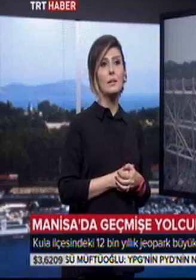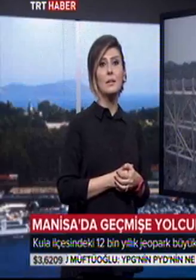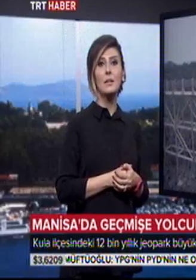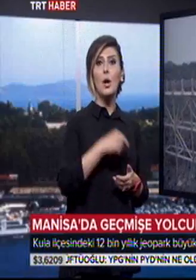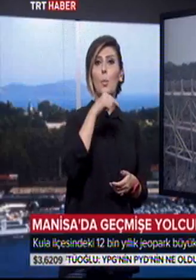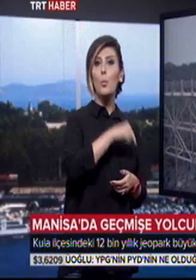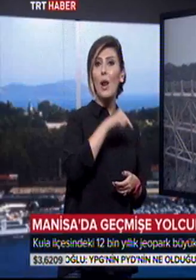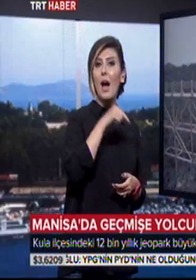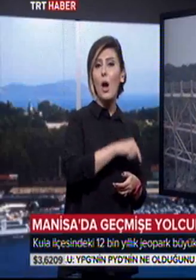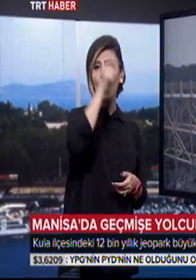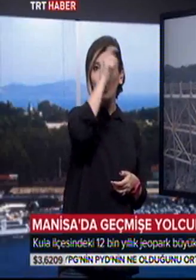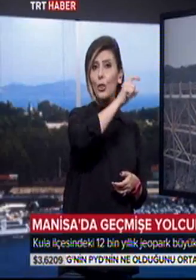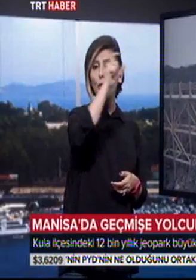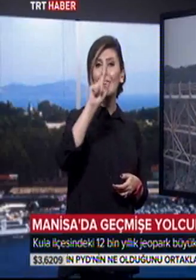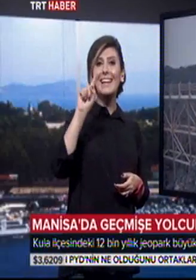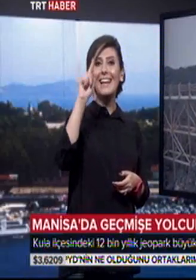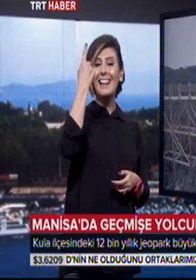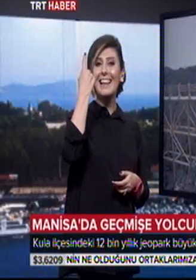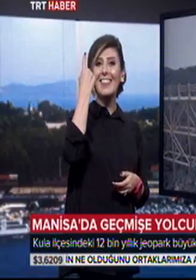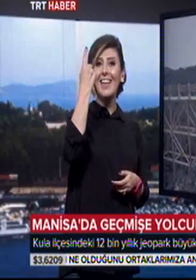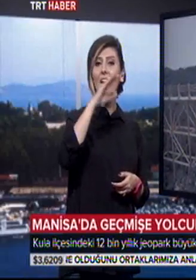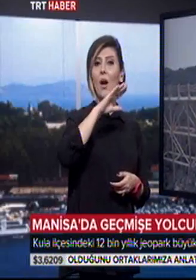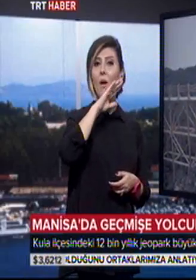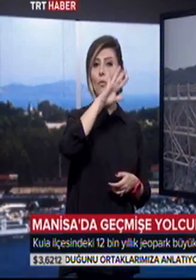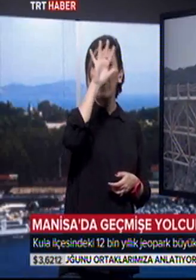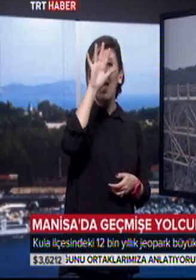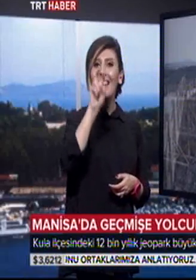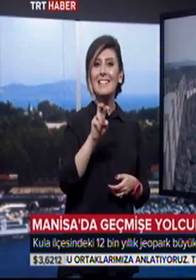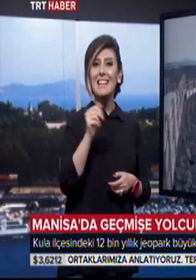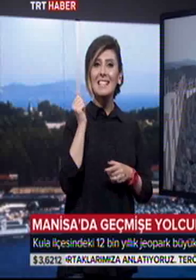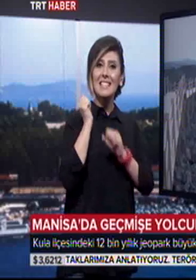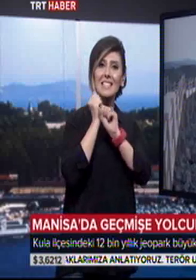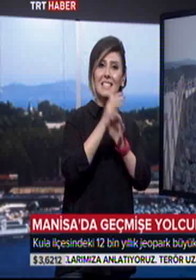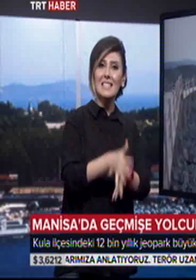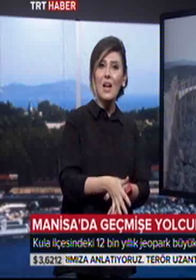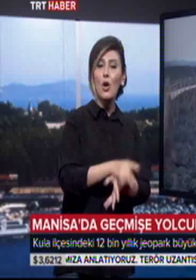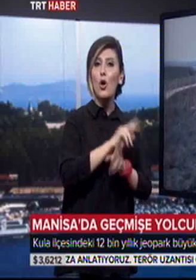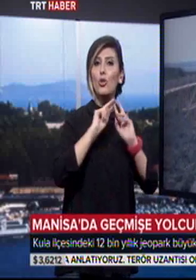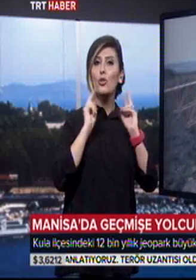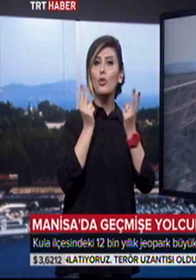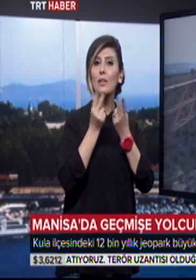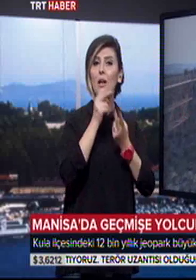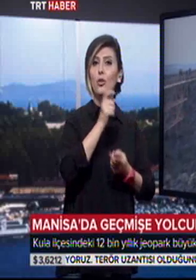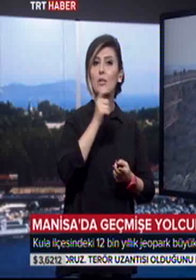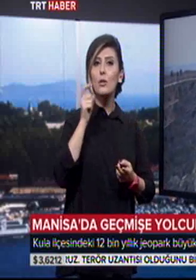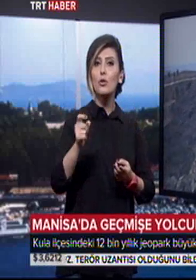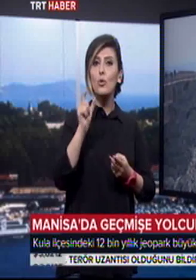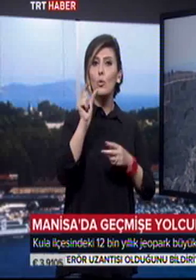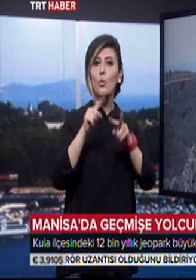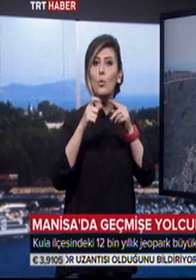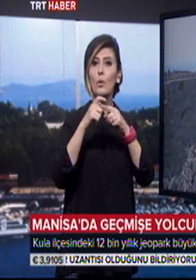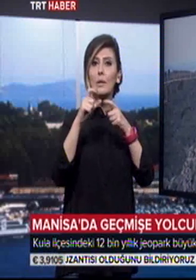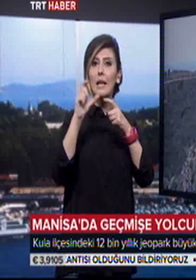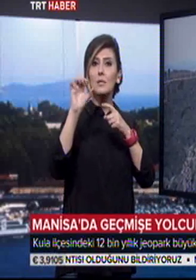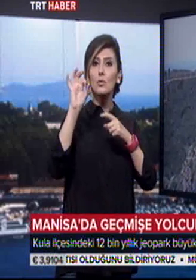Burası Türkiye'nin ilk ve tek Avrupa'nın 58. Dünyanın ise 99. Unesco onaylı